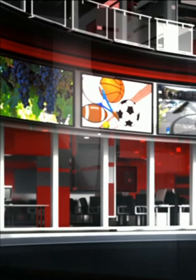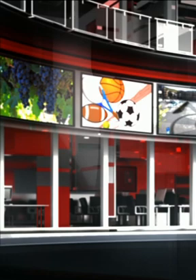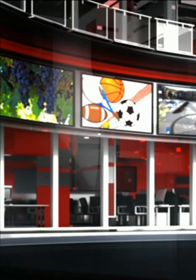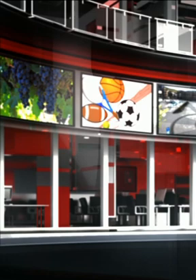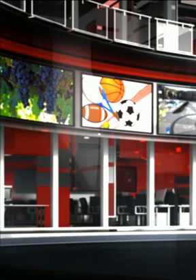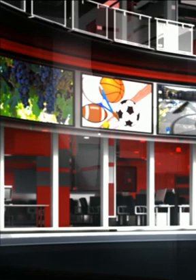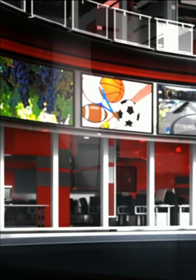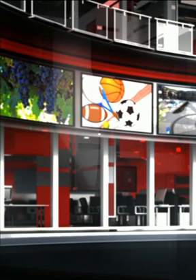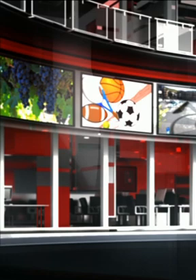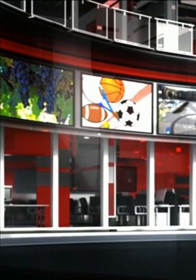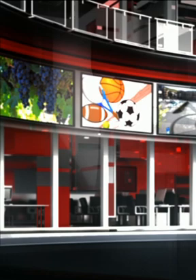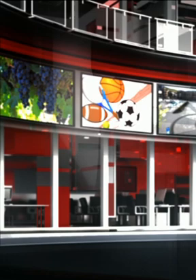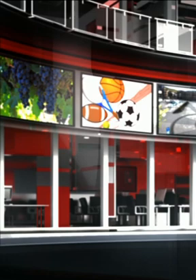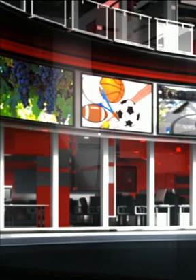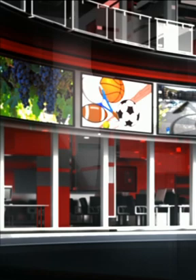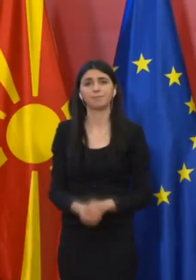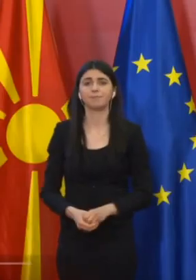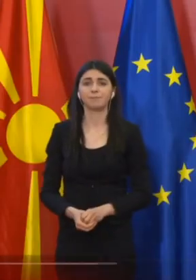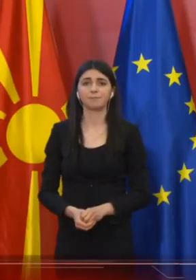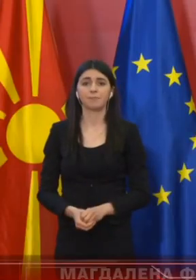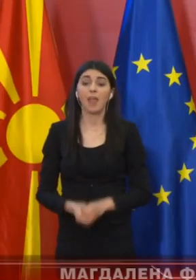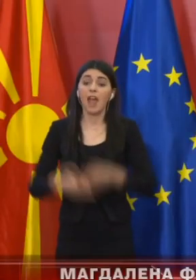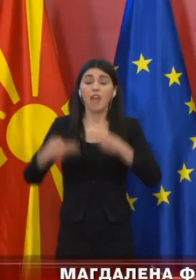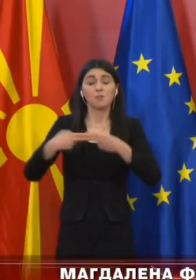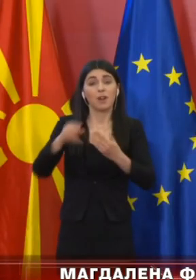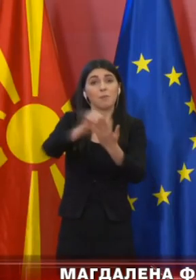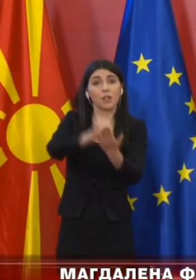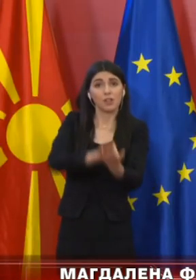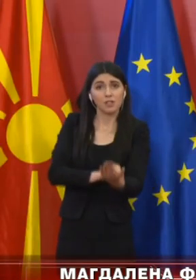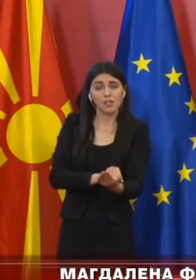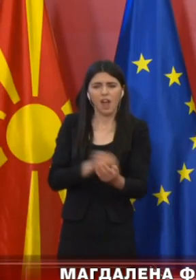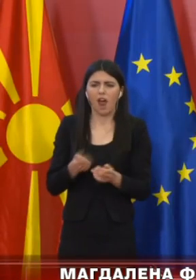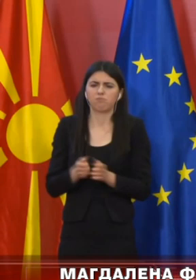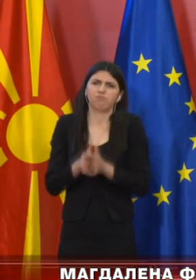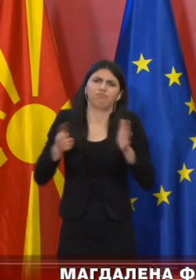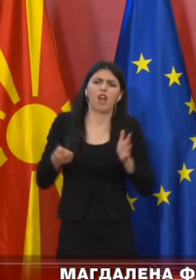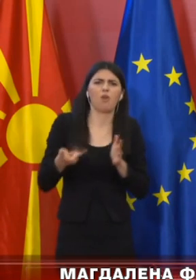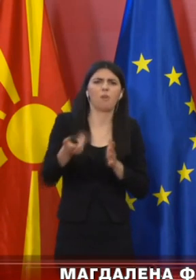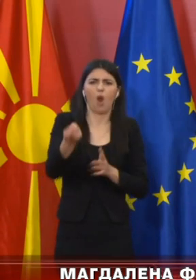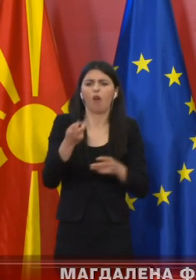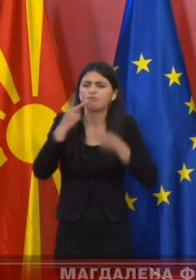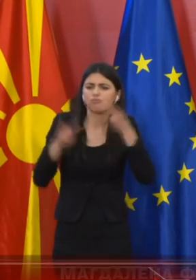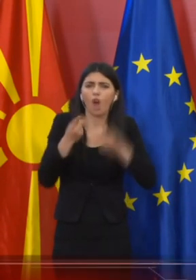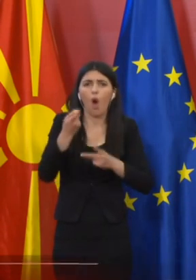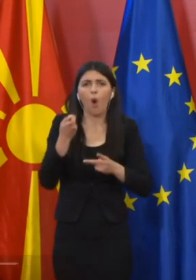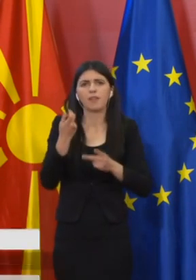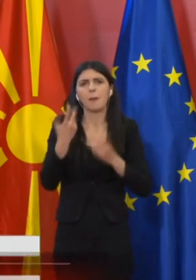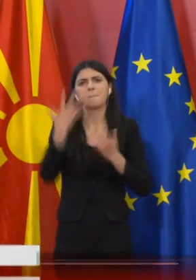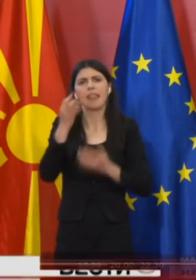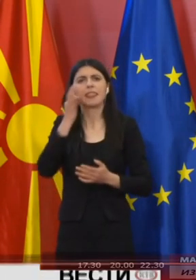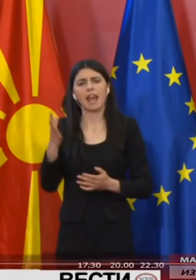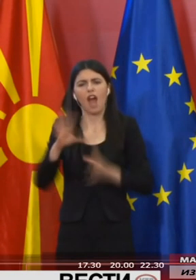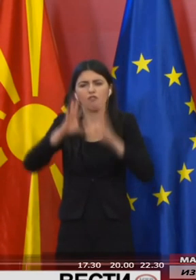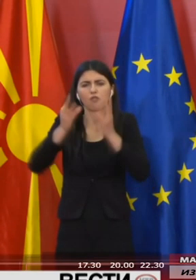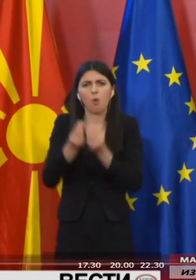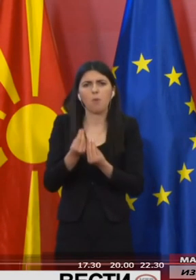инспекцијски надзори. Според податоците, најголем дел од контролите во период од овие пет дена,